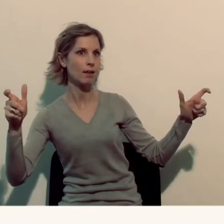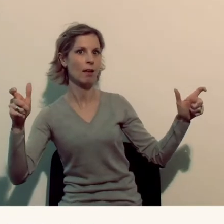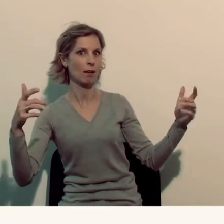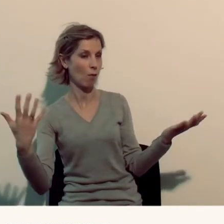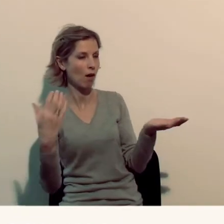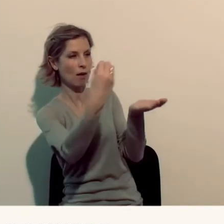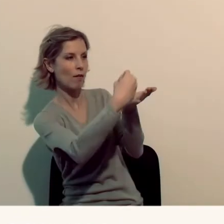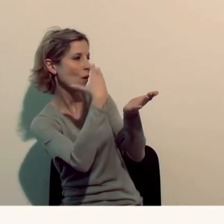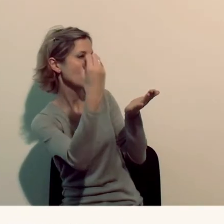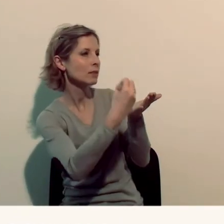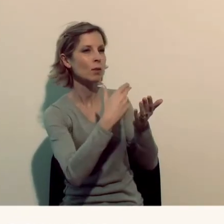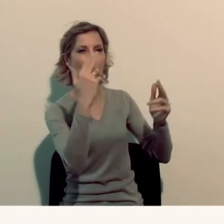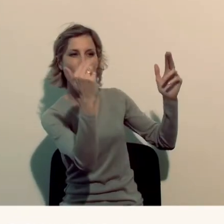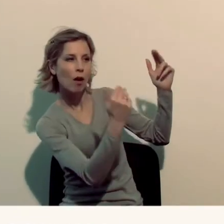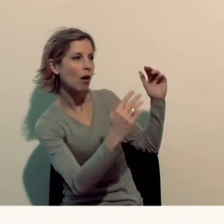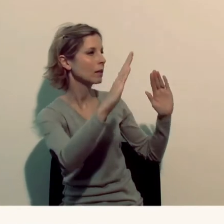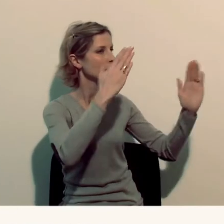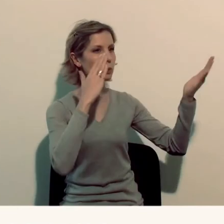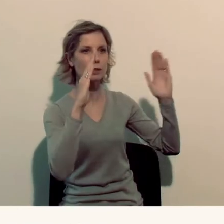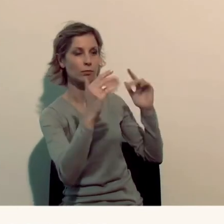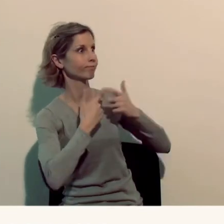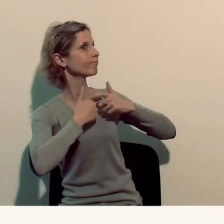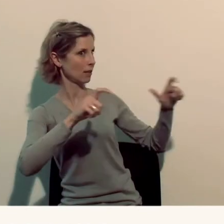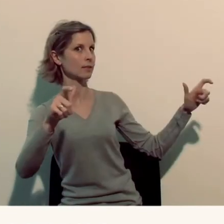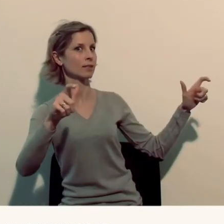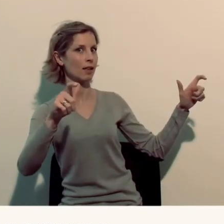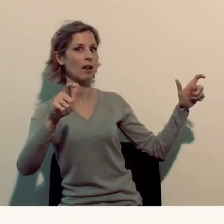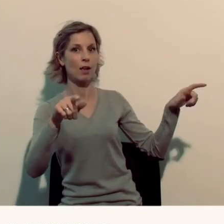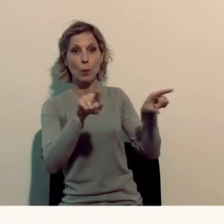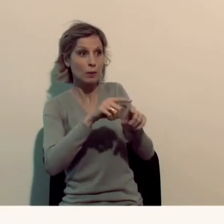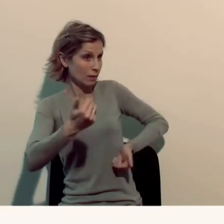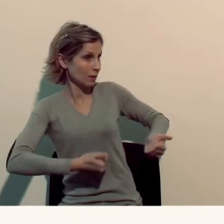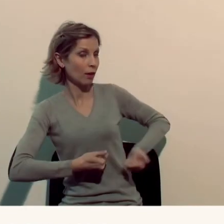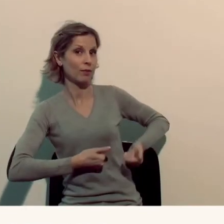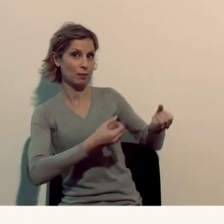A l'information, aux œuvres, aux expositions et aux services.